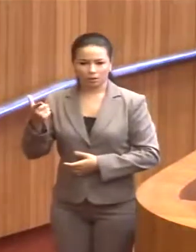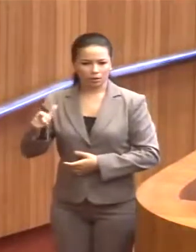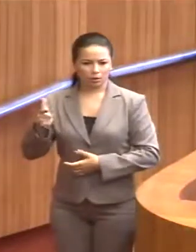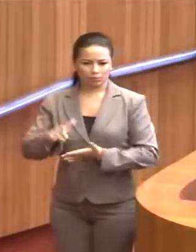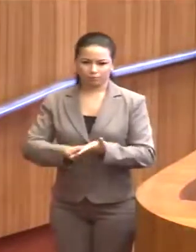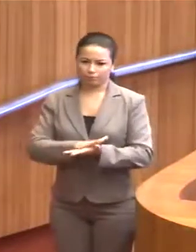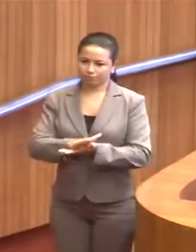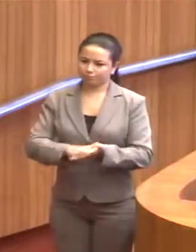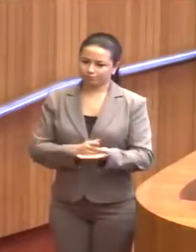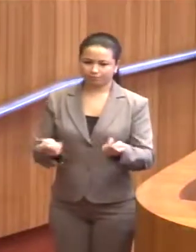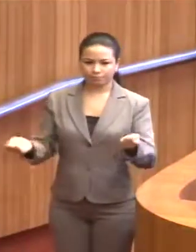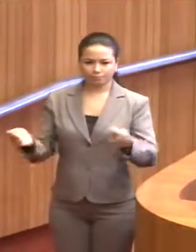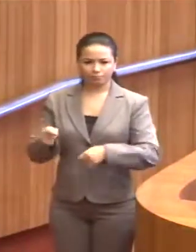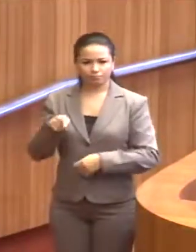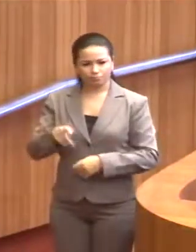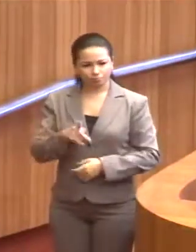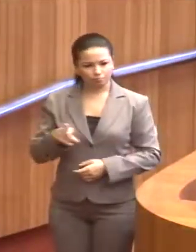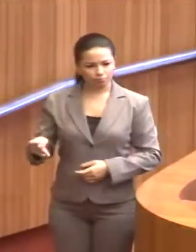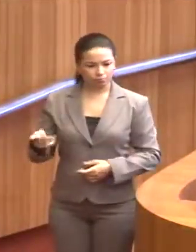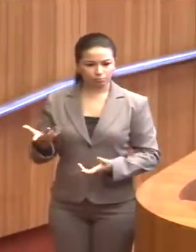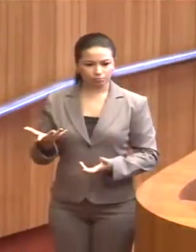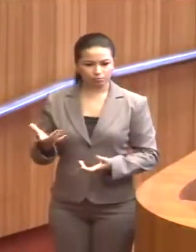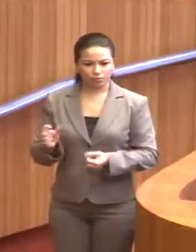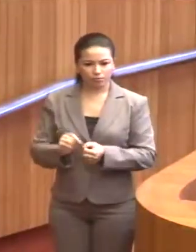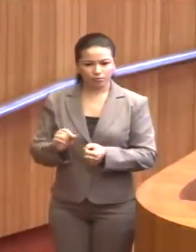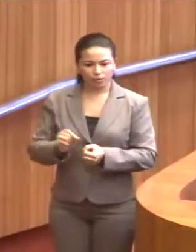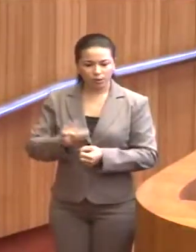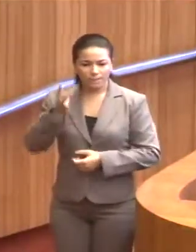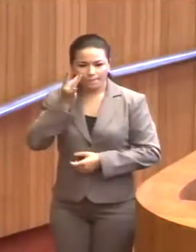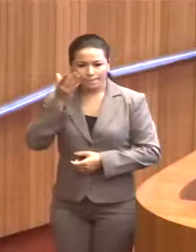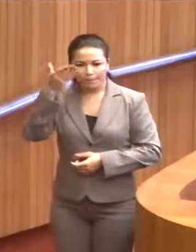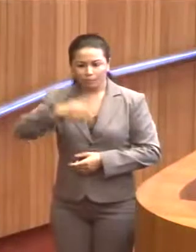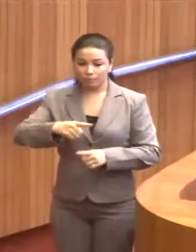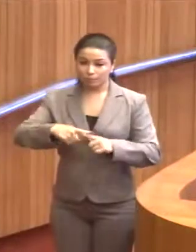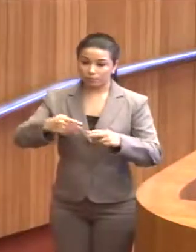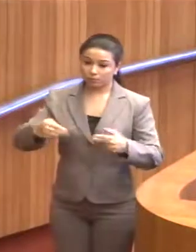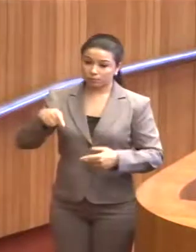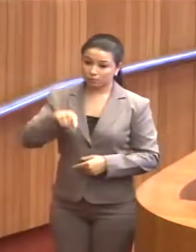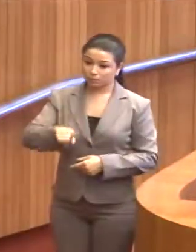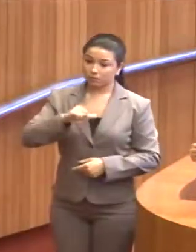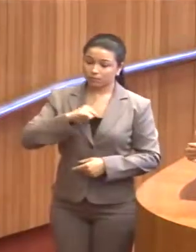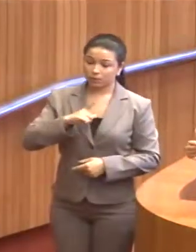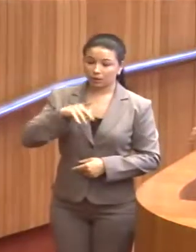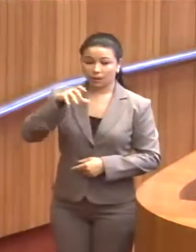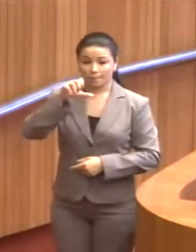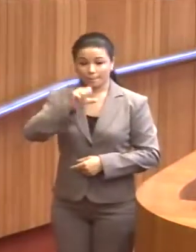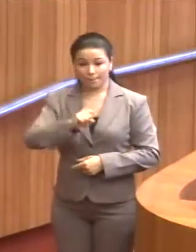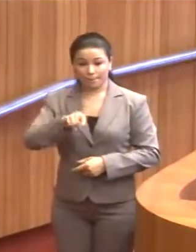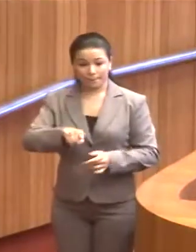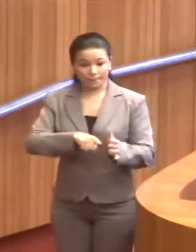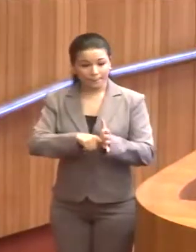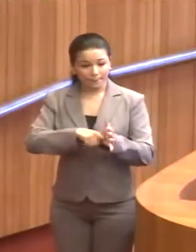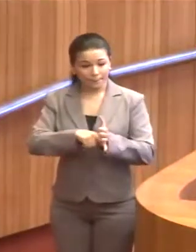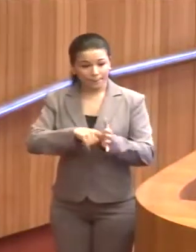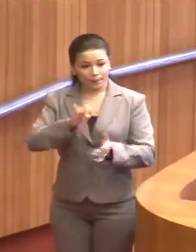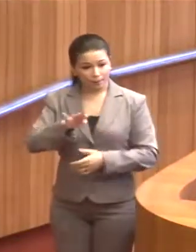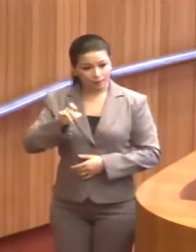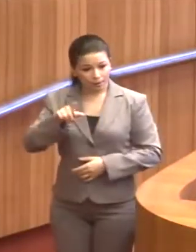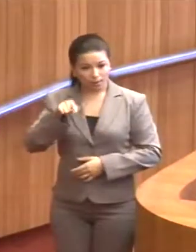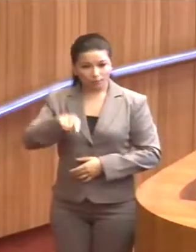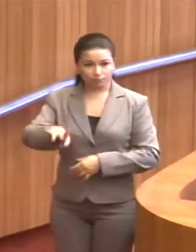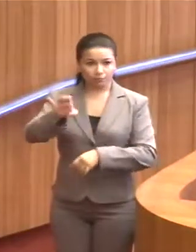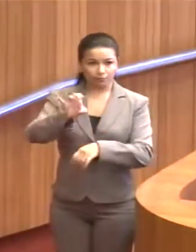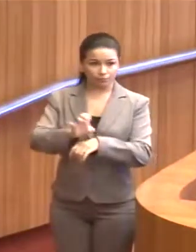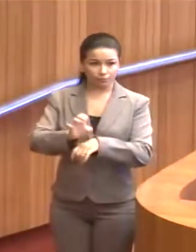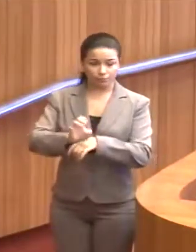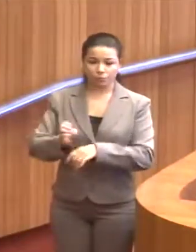nenhuma possibilidade, presidente, da produção da prova material para você ter uma agilidade na investigação criminal no estado.